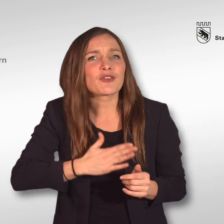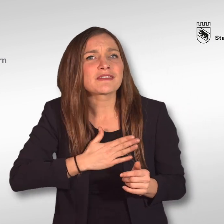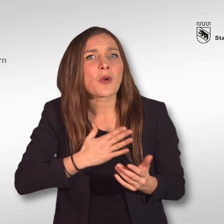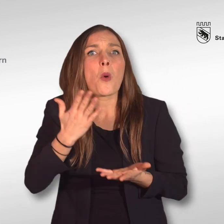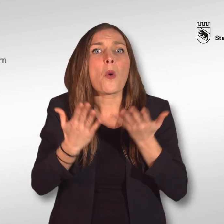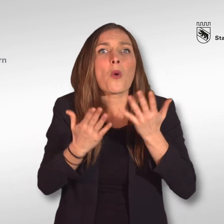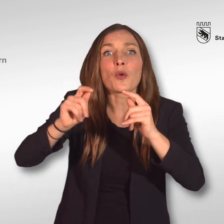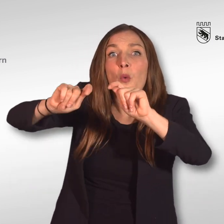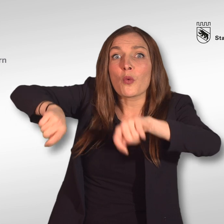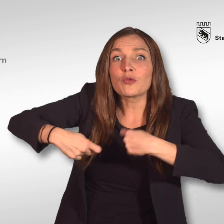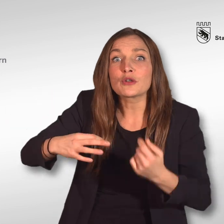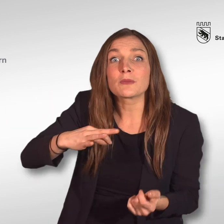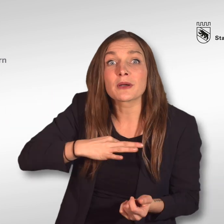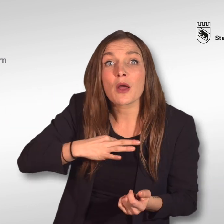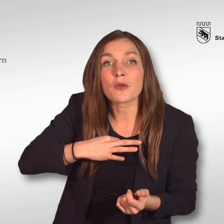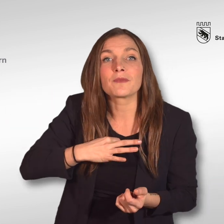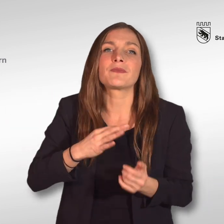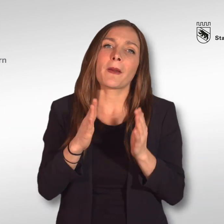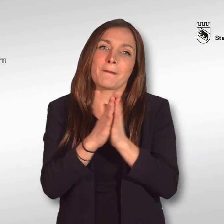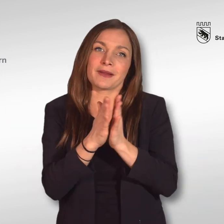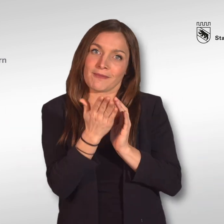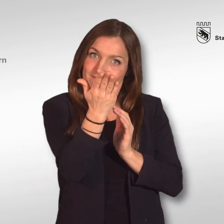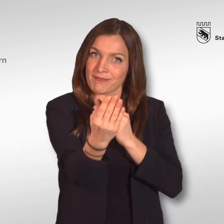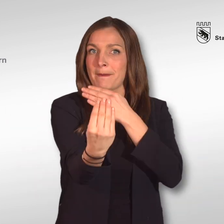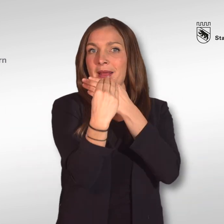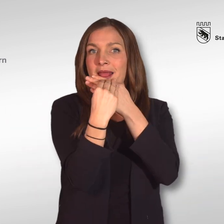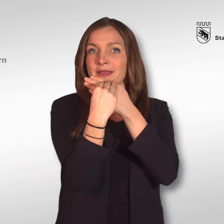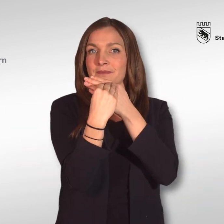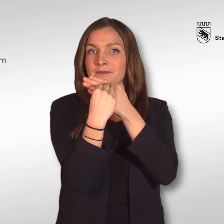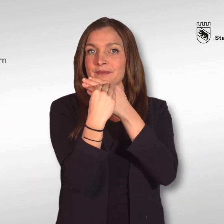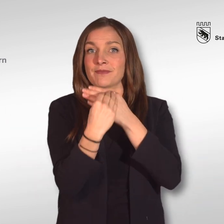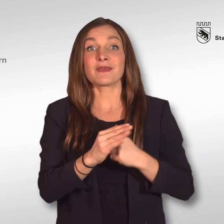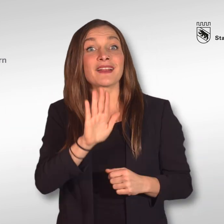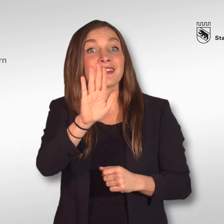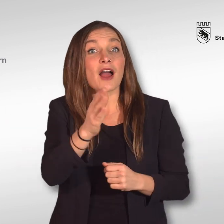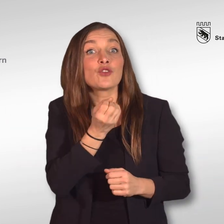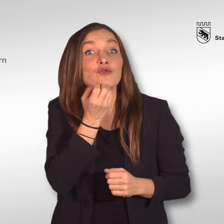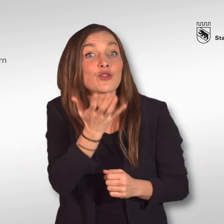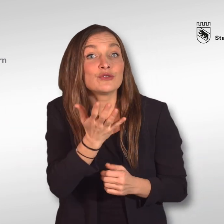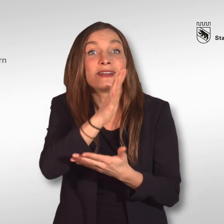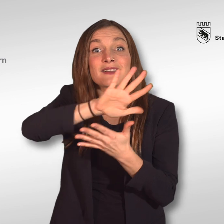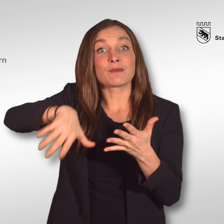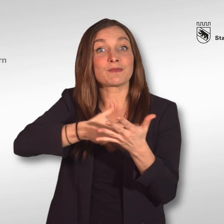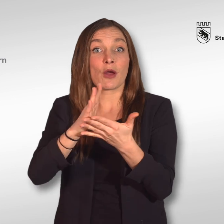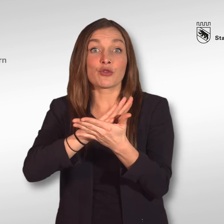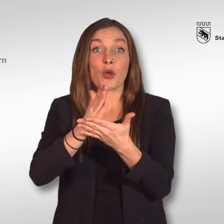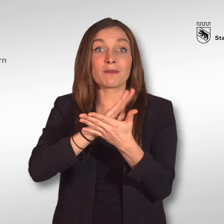Auf Wunsch organisieren wir auch gerne einen Gebärdensprachdolmetscher oder eine Gebärdensprachdolmetscherin